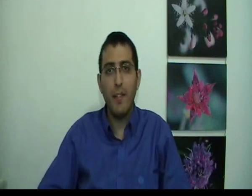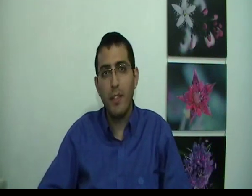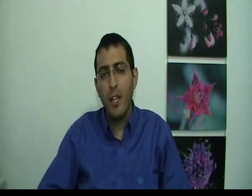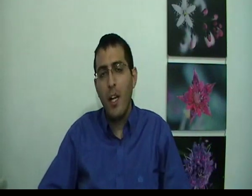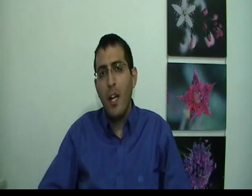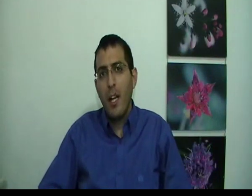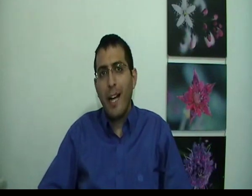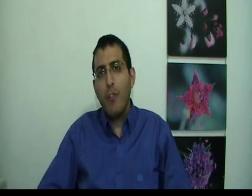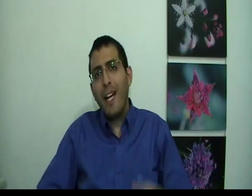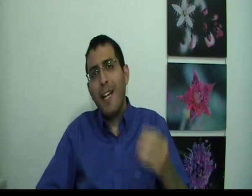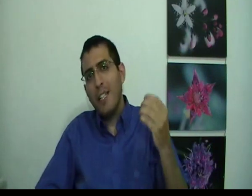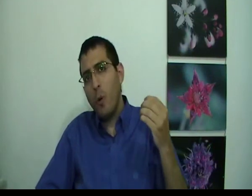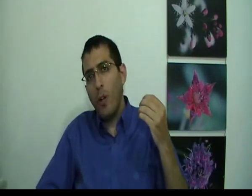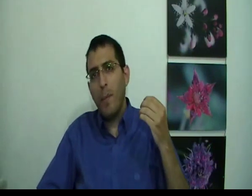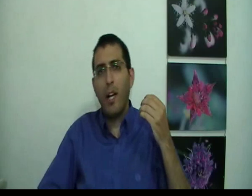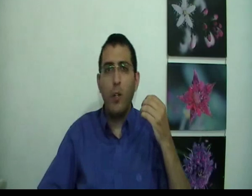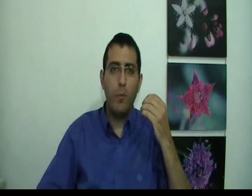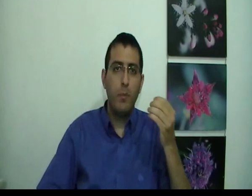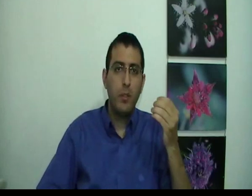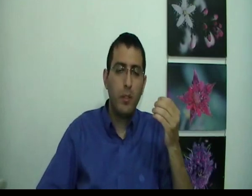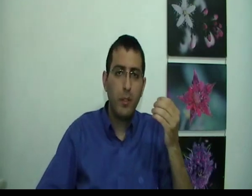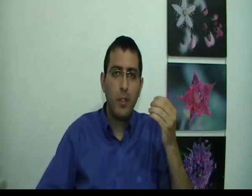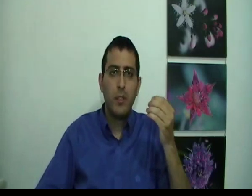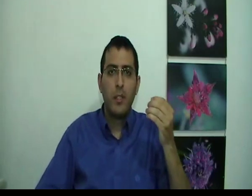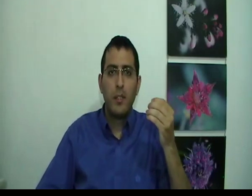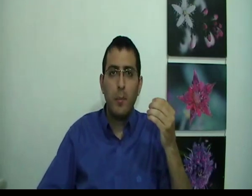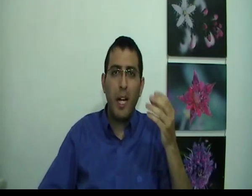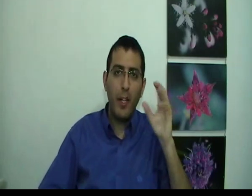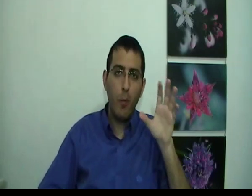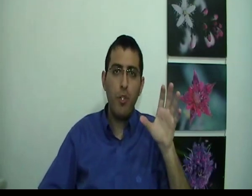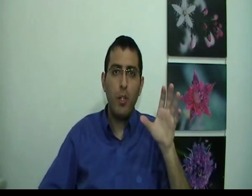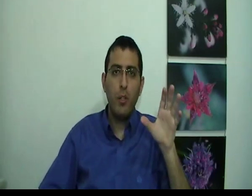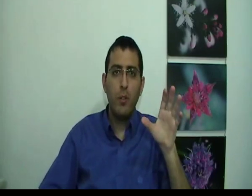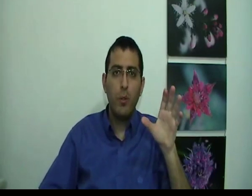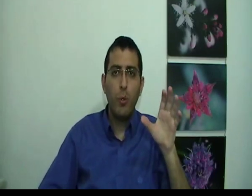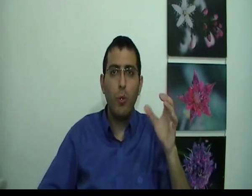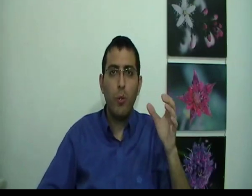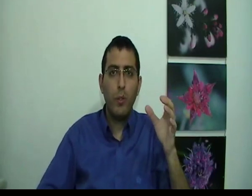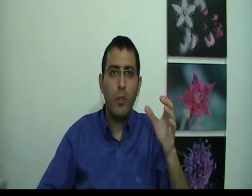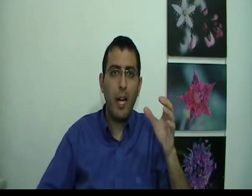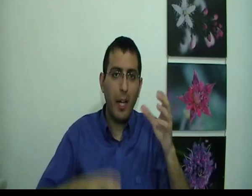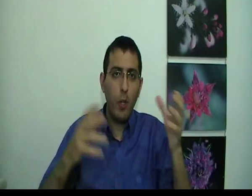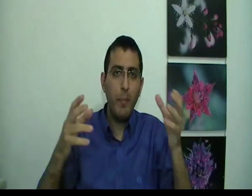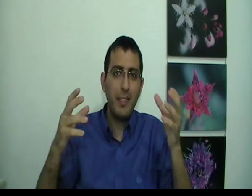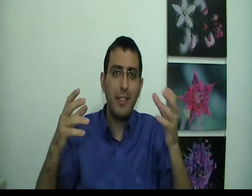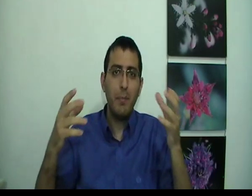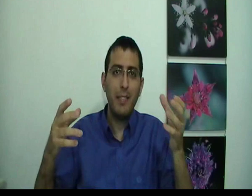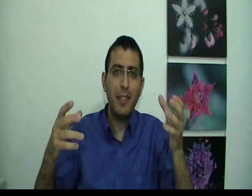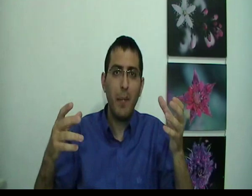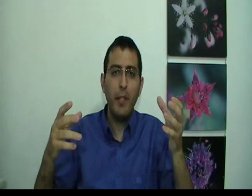עכשיו, כאשר האדם חולם חלום בחלום שלו החלום מצד האמת